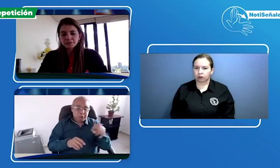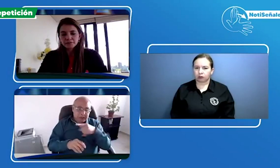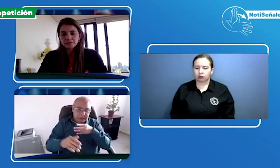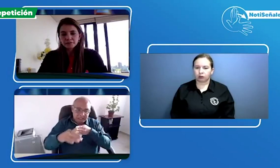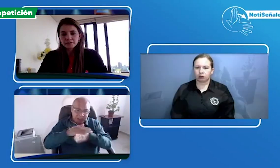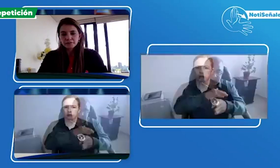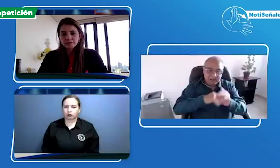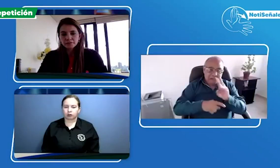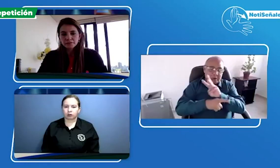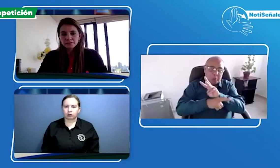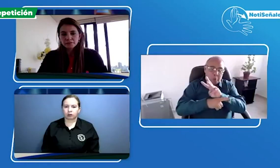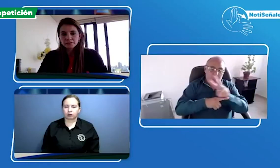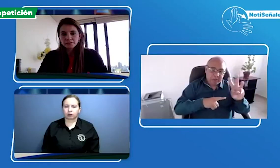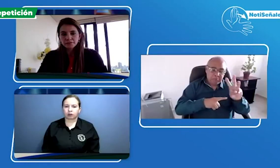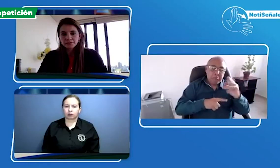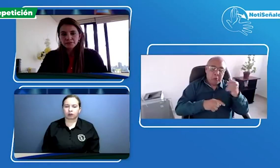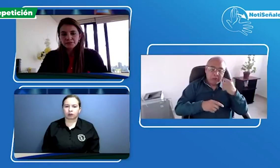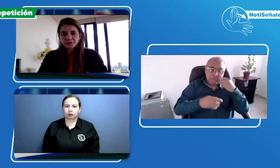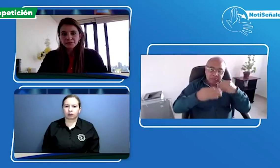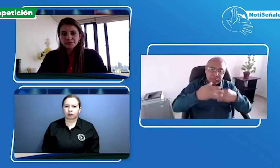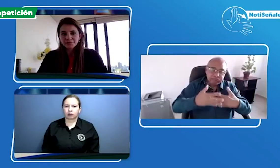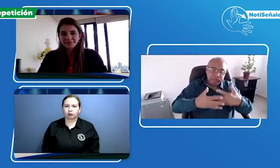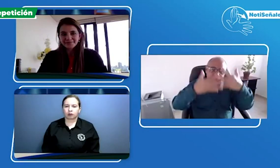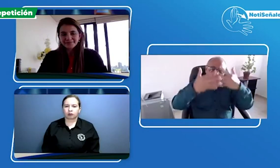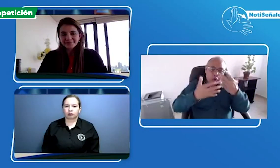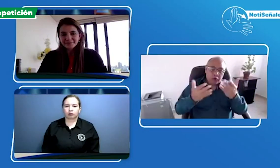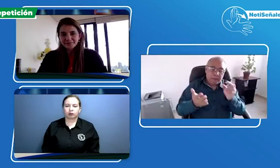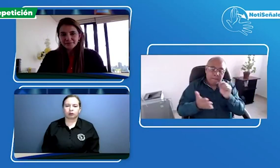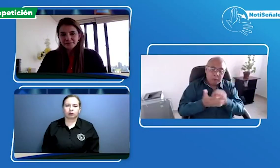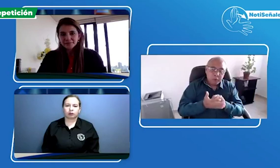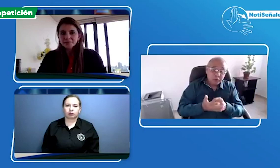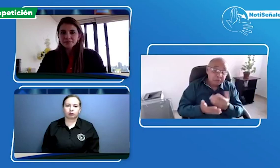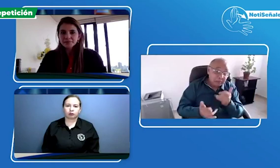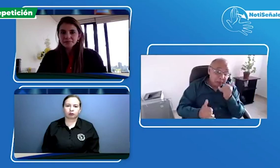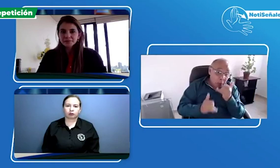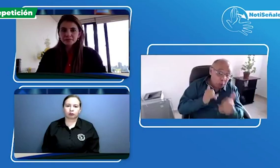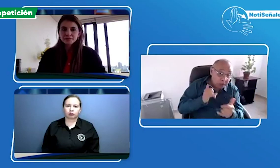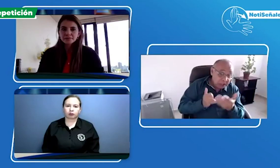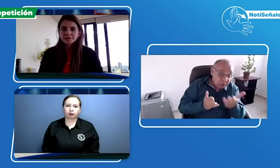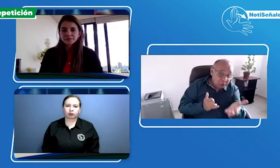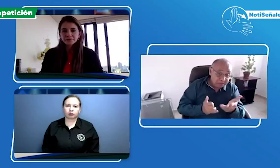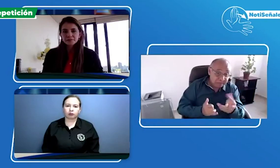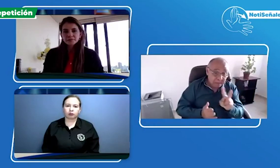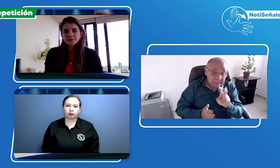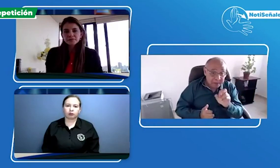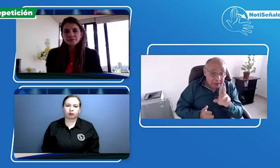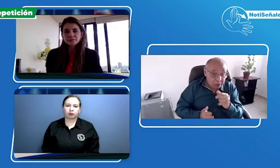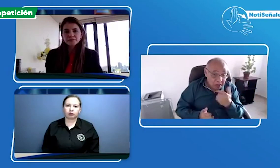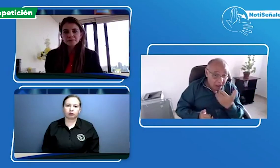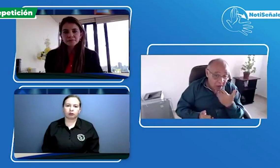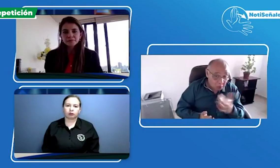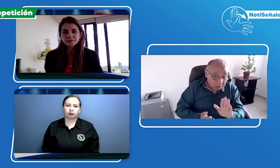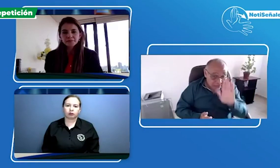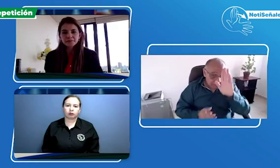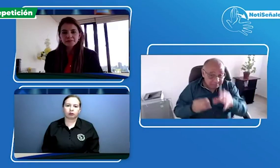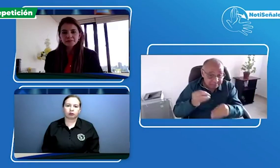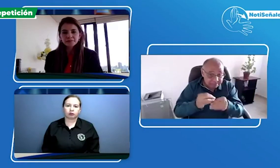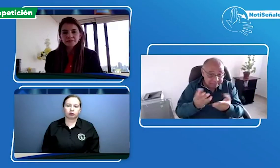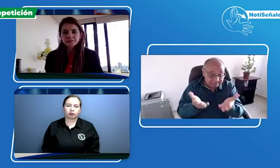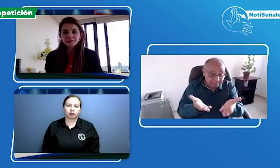como lo vieron pueden ingresar a la página de FNASCOL y allí encontrarán la lista de estos puntos del servir Verónica,